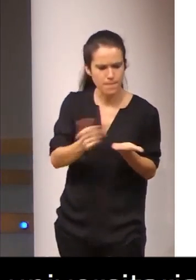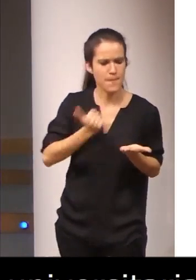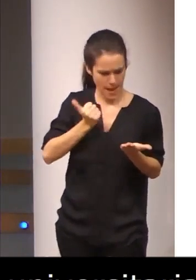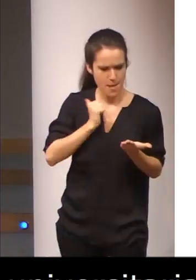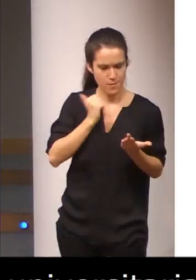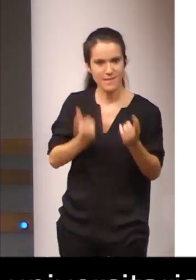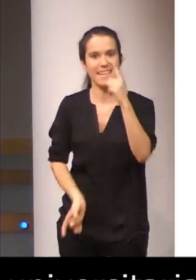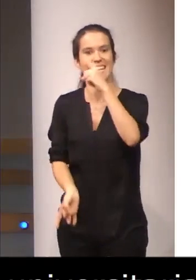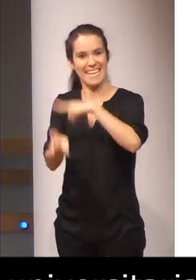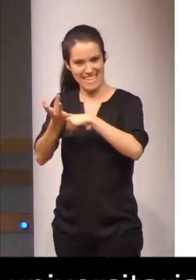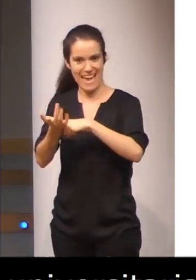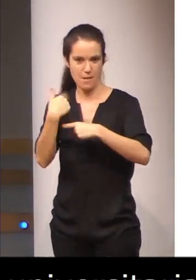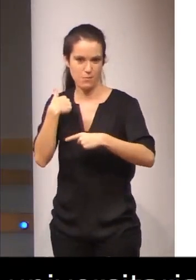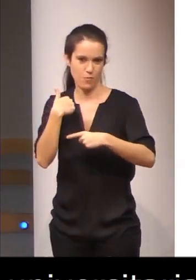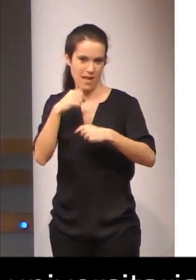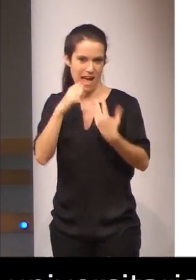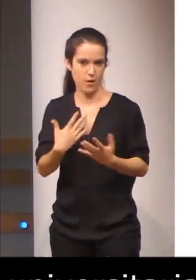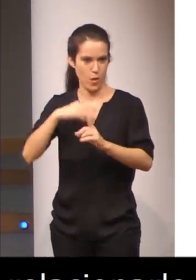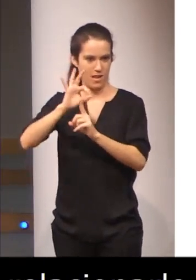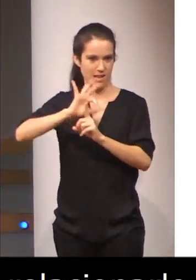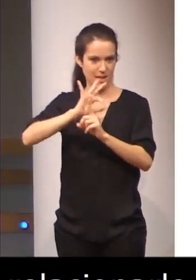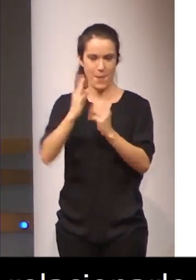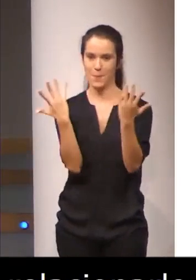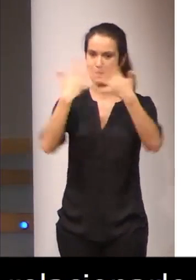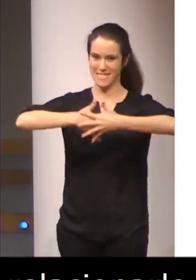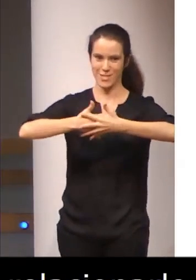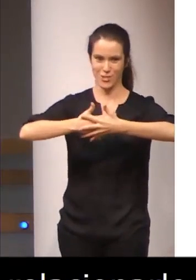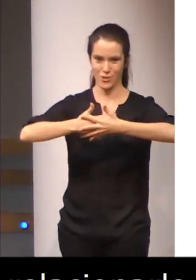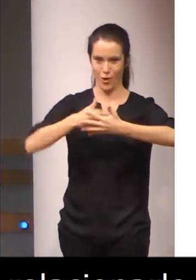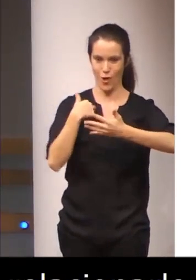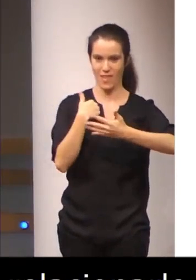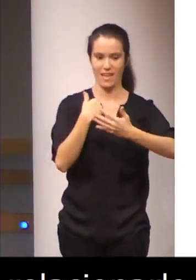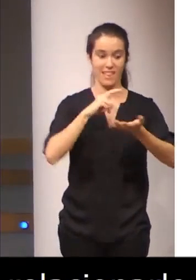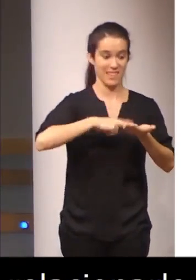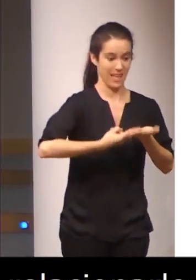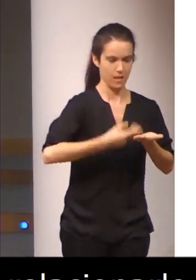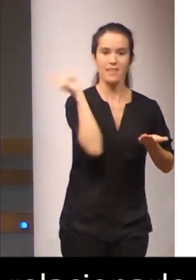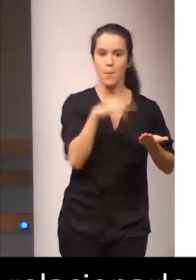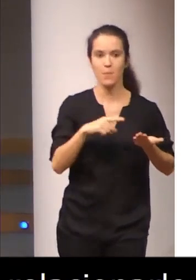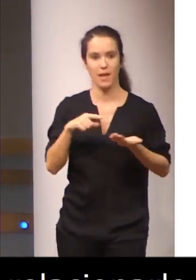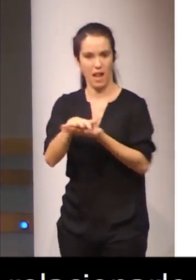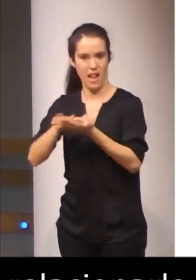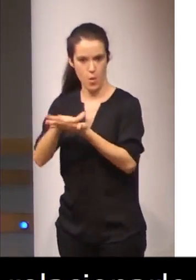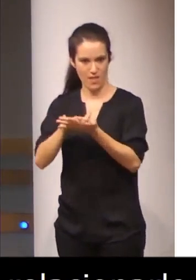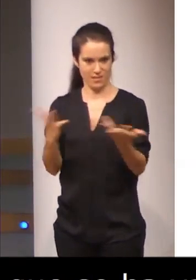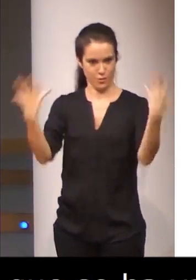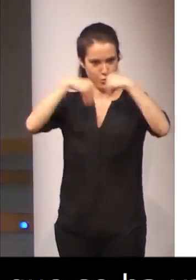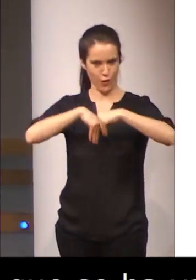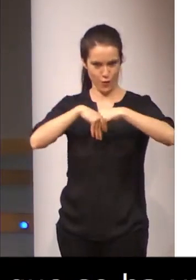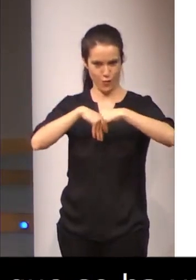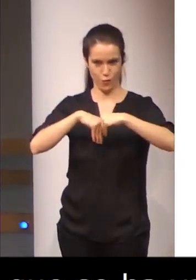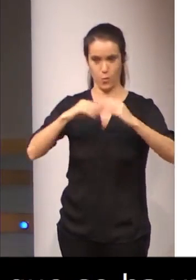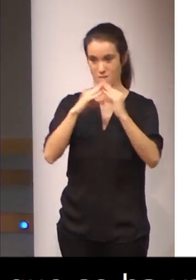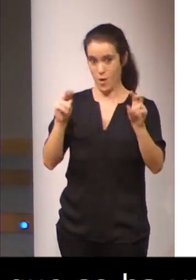de traducción y de lengua de signos. Evidentemente y afortunadamente ya teníamos previamente una